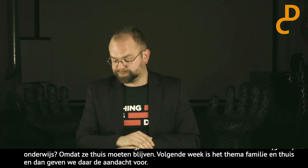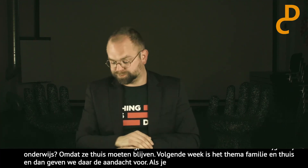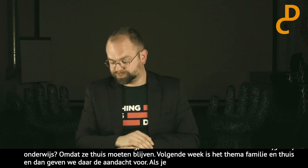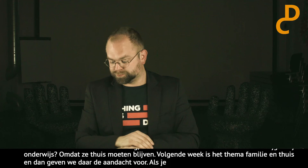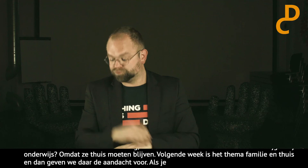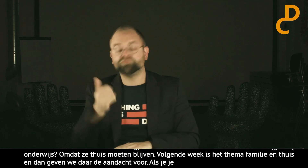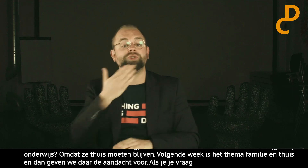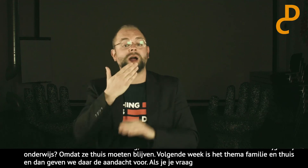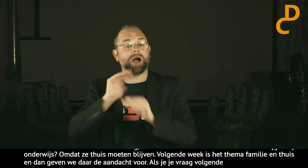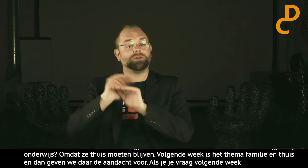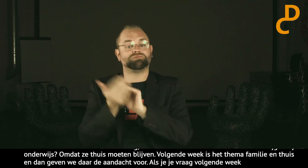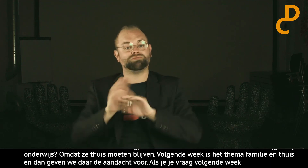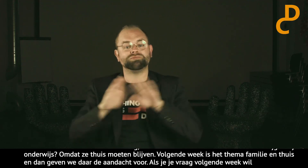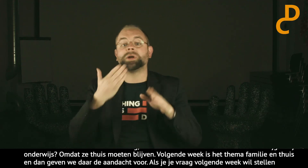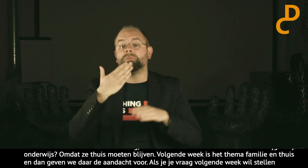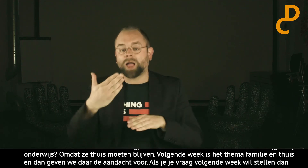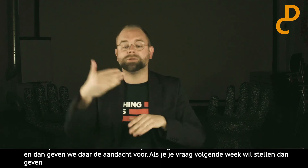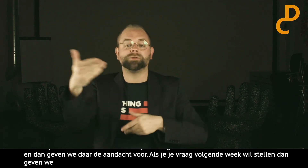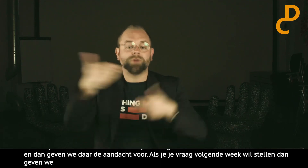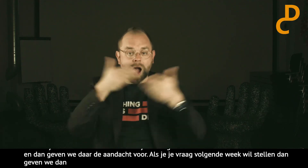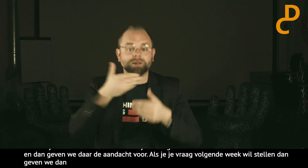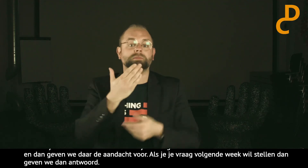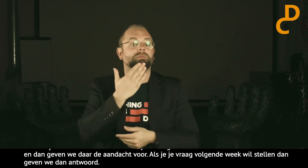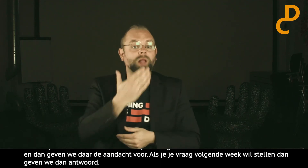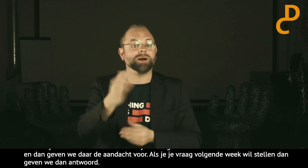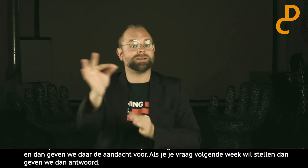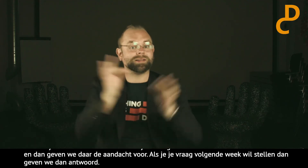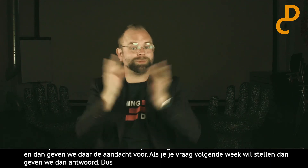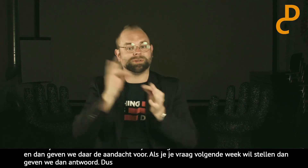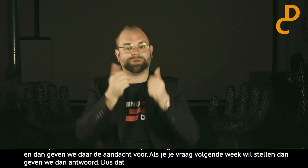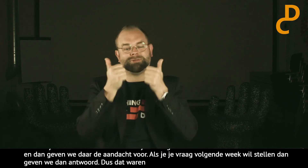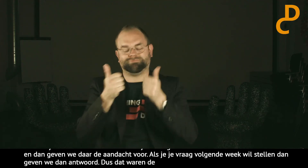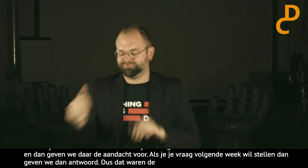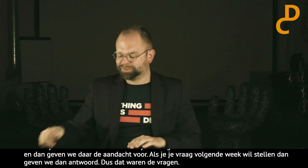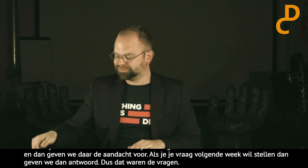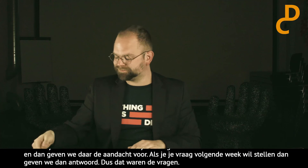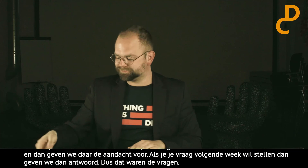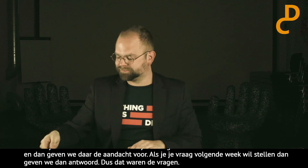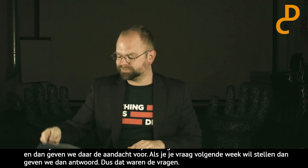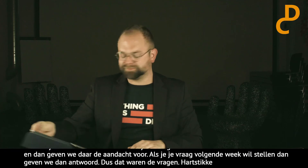dan geven we dan antwoord. Dus dit waren de vragen. Hartstikke bedankt voor de vragen en hartstikke bedankt voor alle tips.